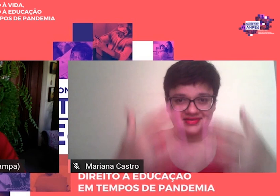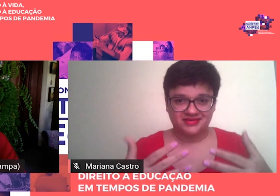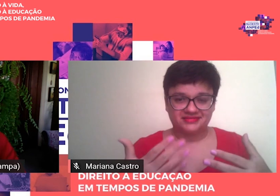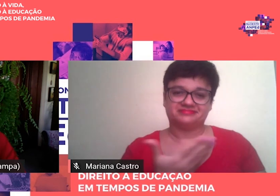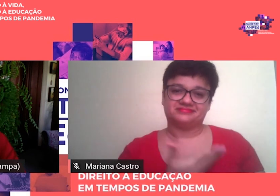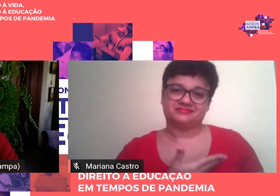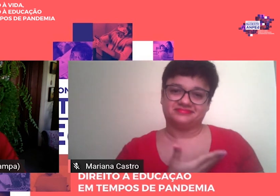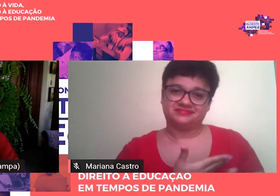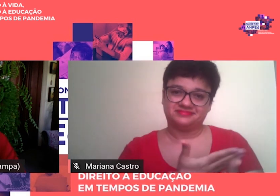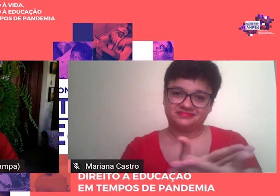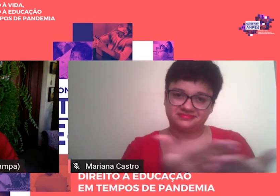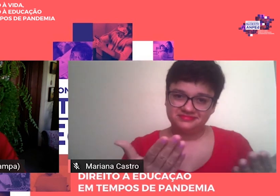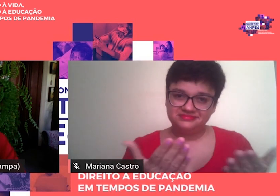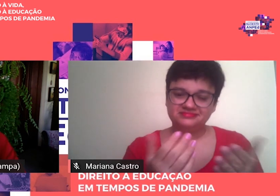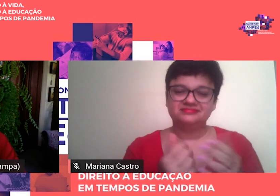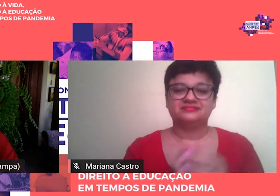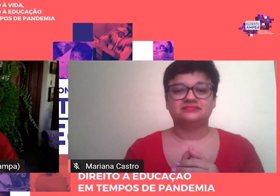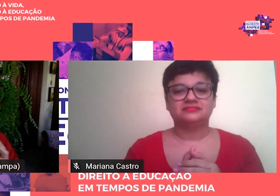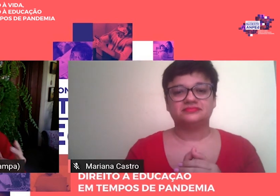me antecederam,